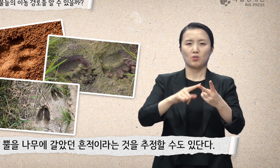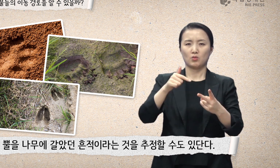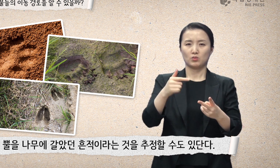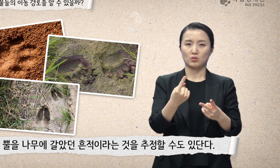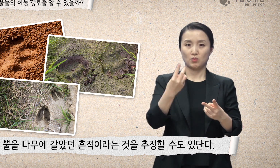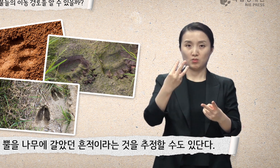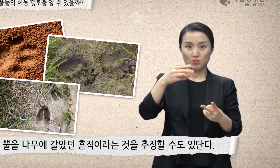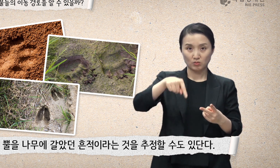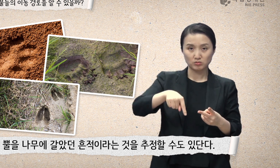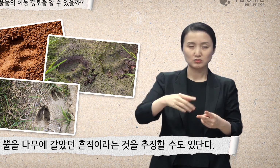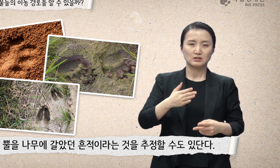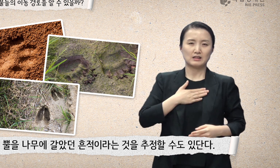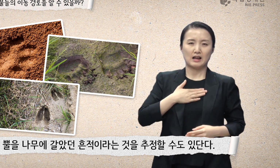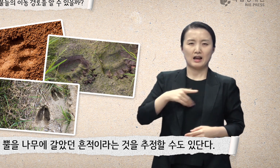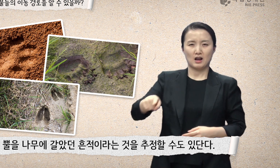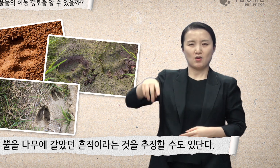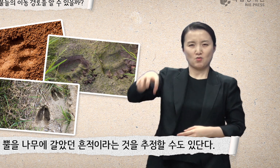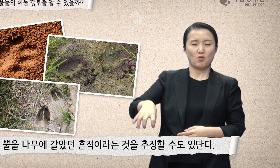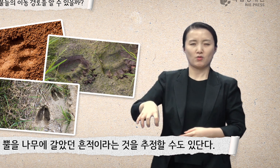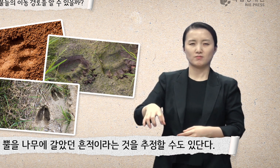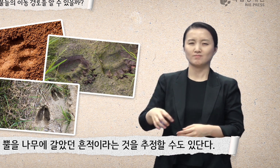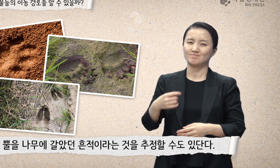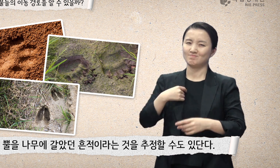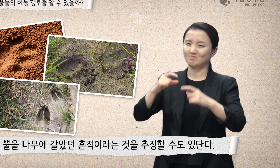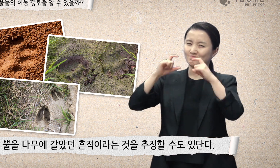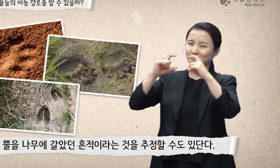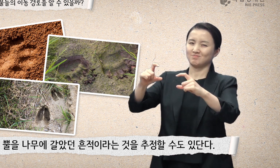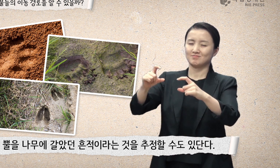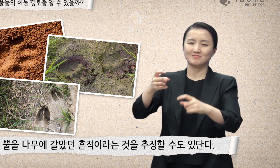나무에 갈았던 흔적이라는 것을 추정할 수도 있단다.